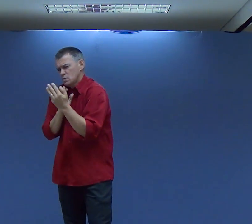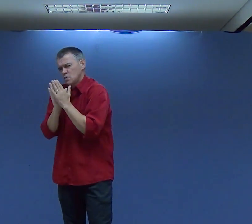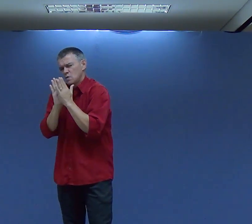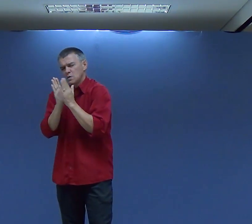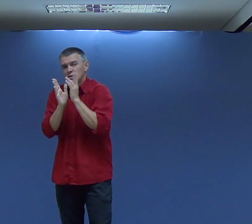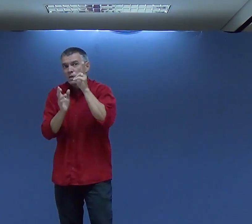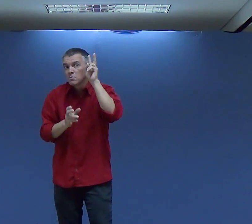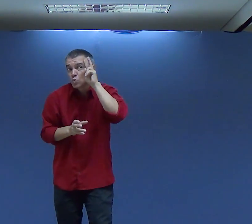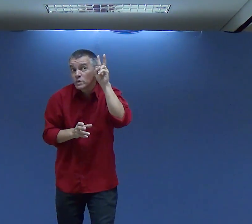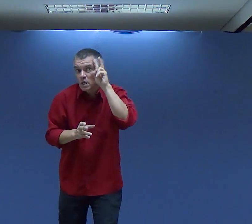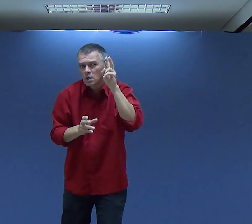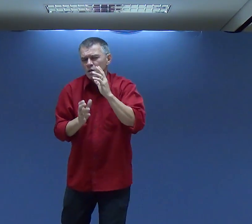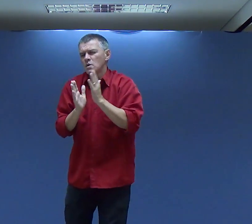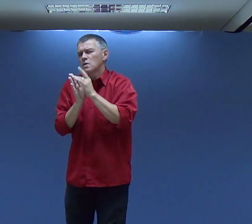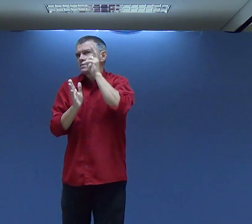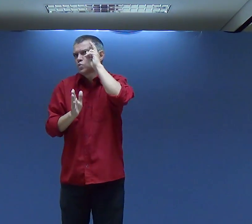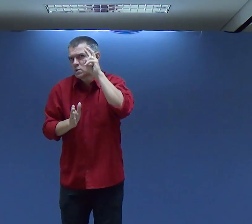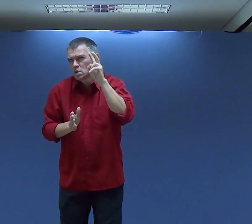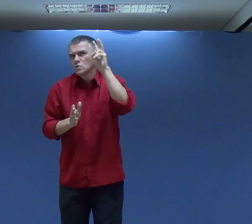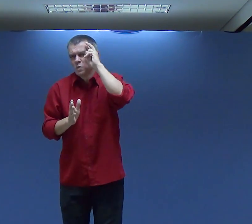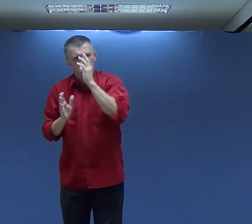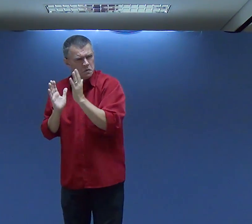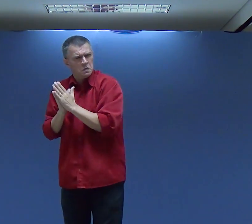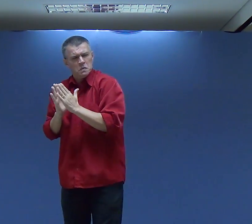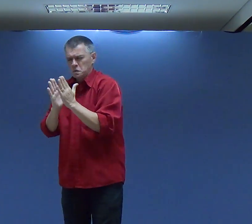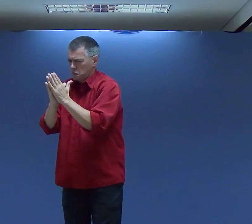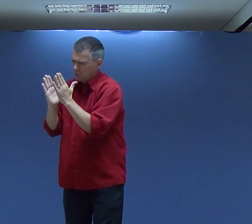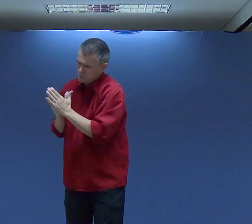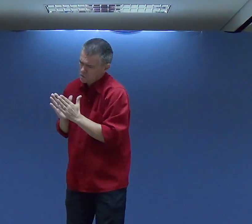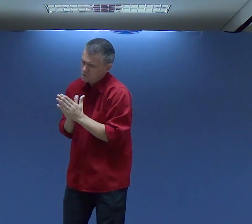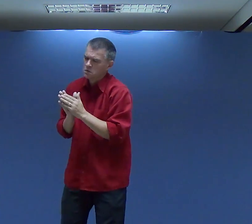Um treiníssimo e orasse Nós oramos Por alguns dias